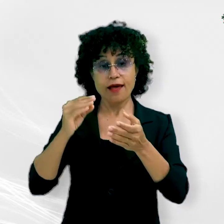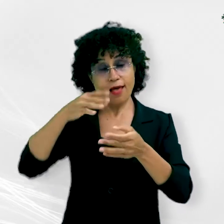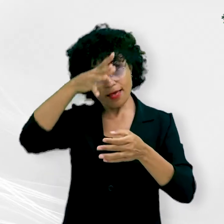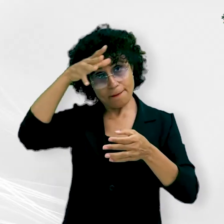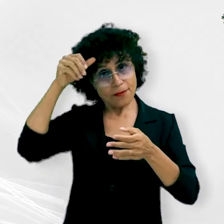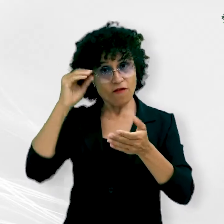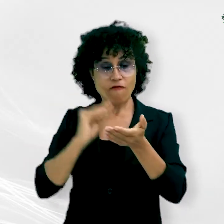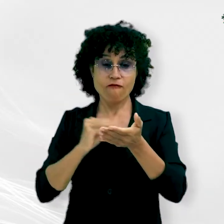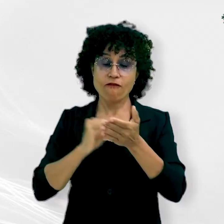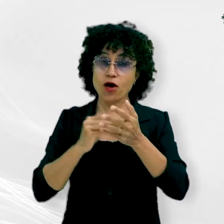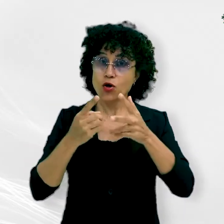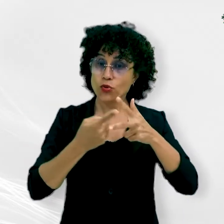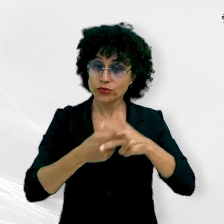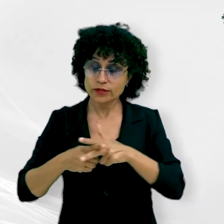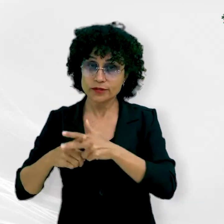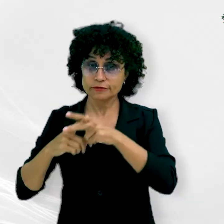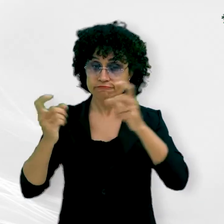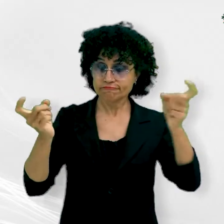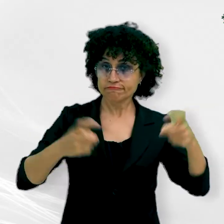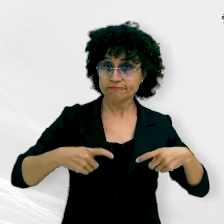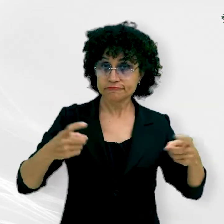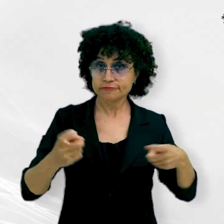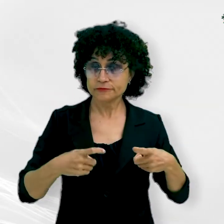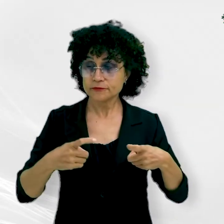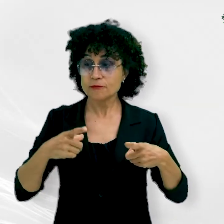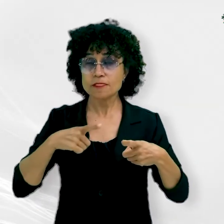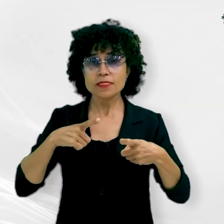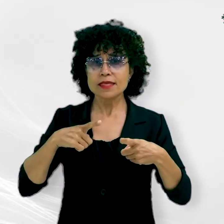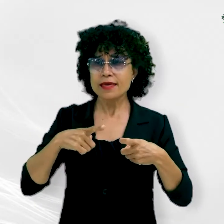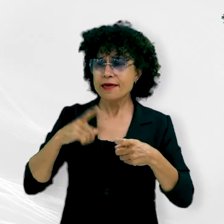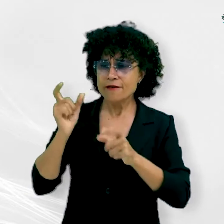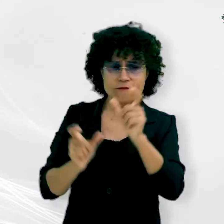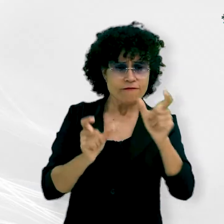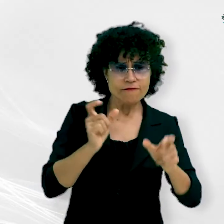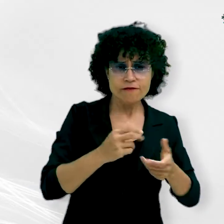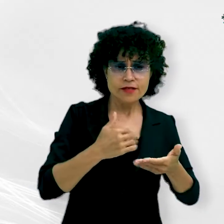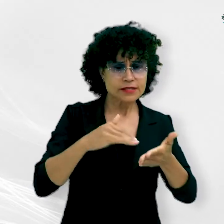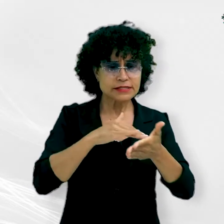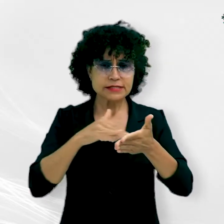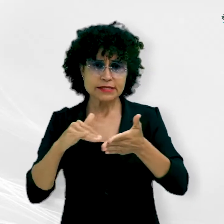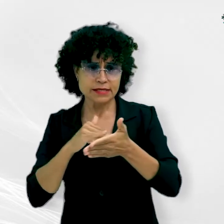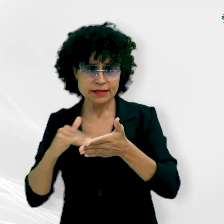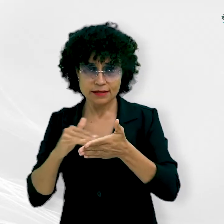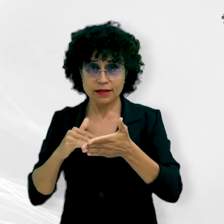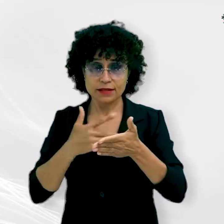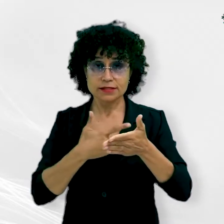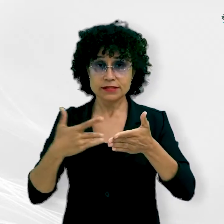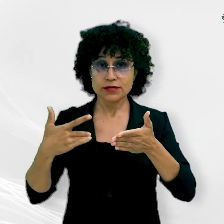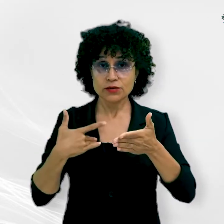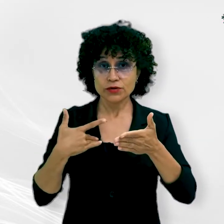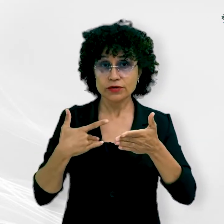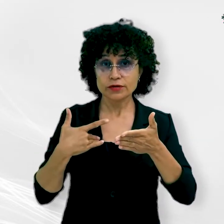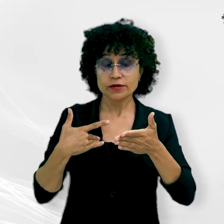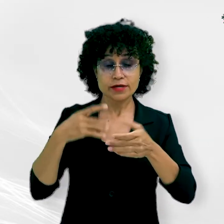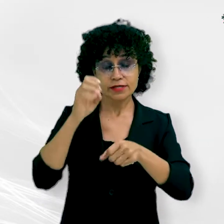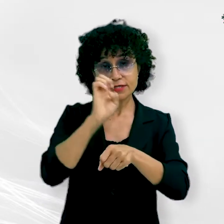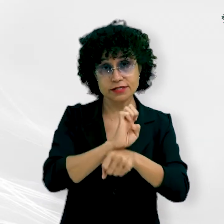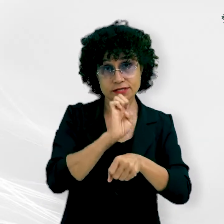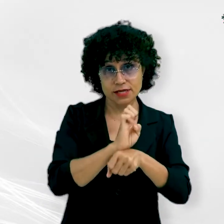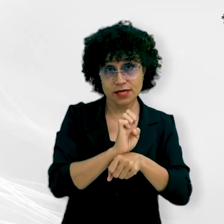ineficiência e falta de transparência do sistema de regulação, vivemos a situação de termos dois secretários de saúde, o secretário